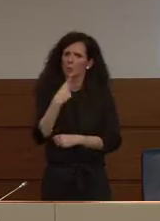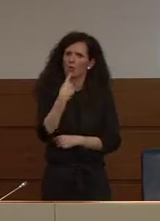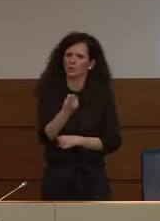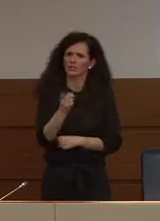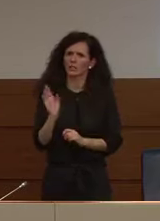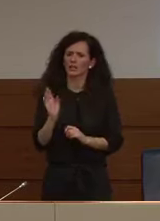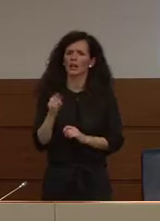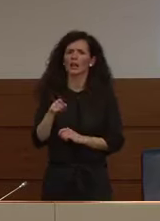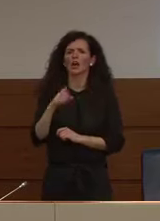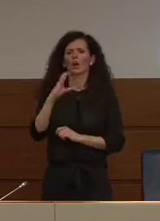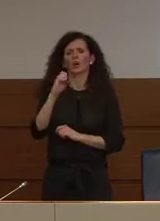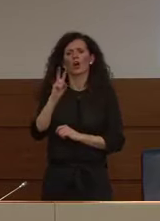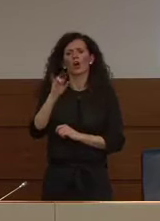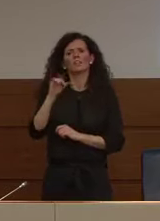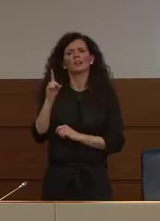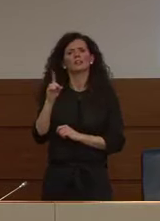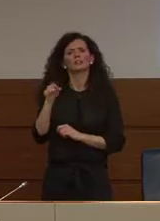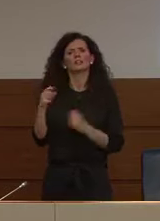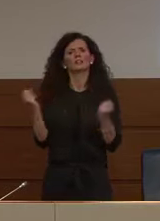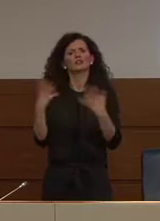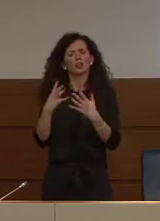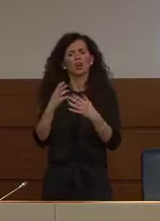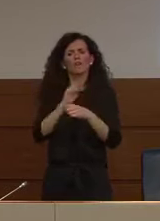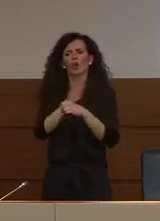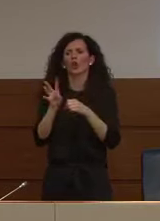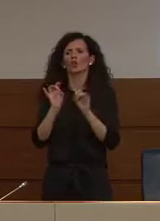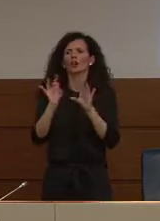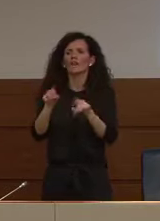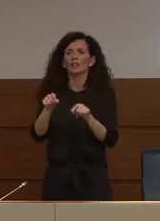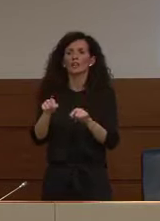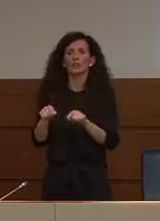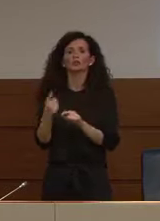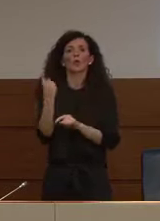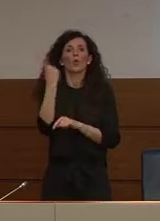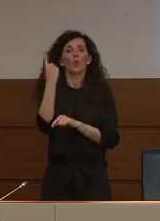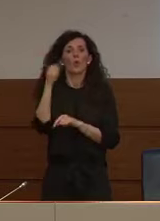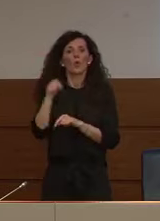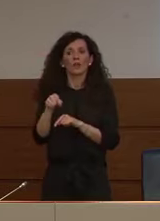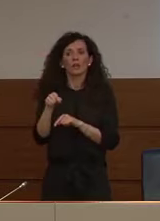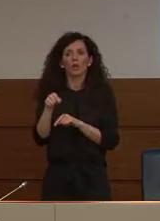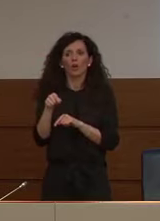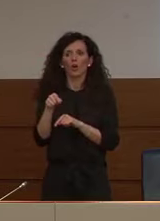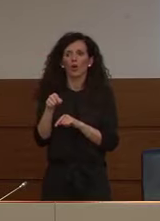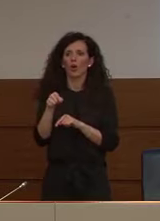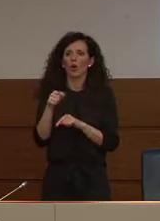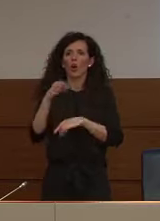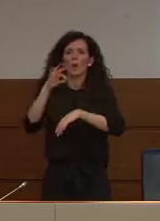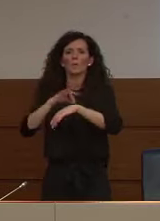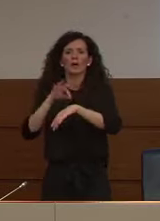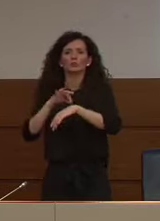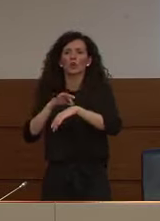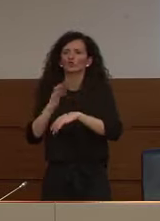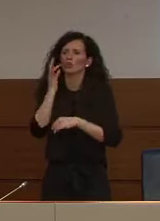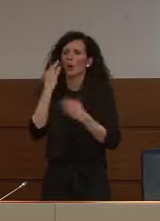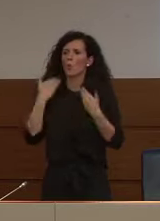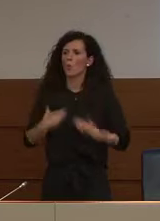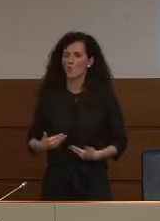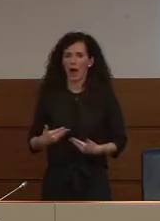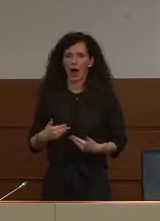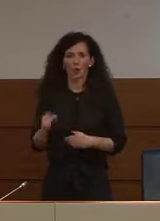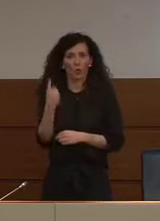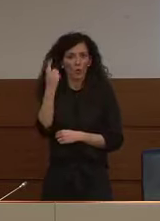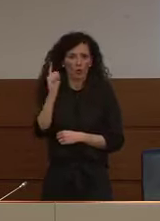certo l'unico coronavirus conosciuto nella patologia umana saranno tutti studi che